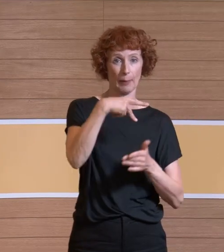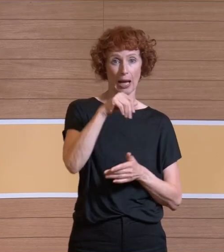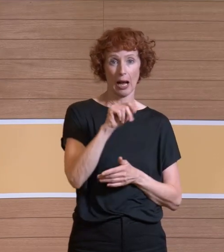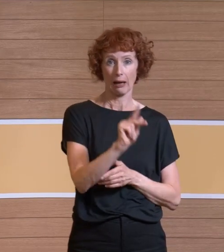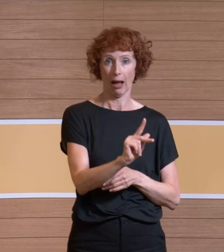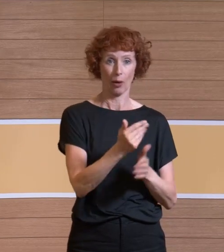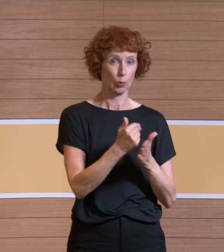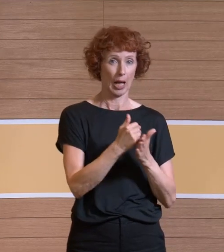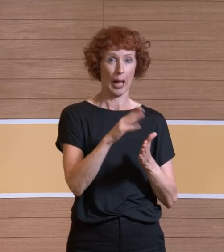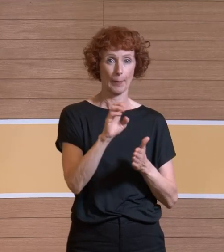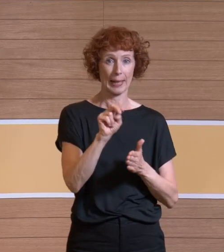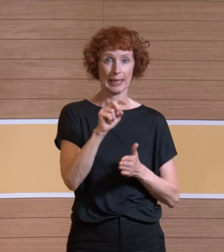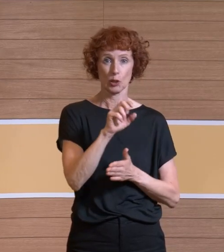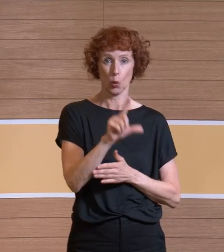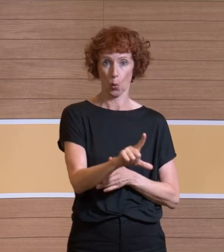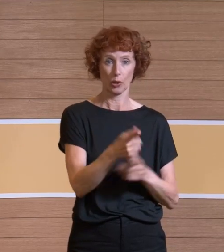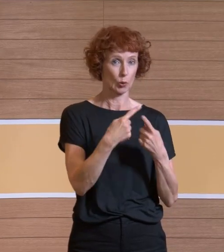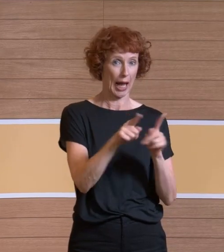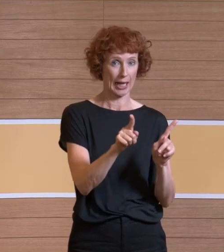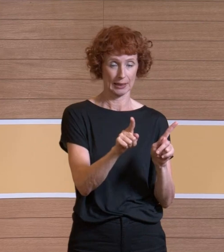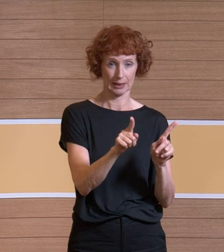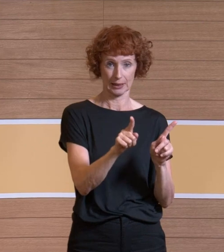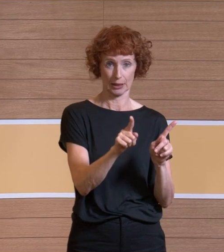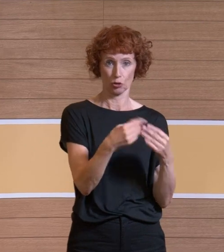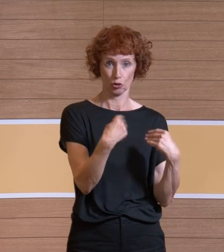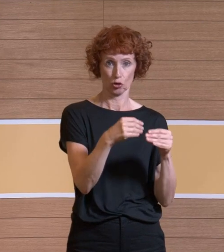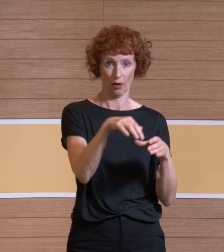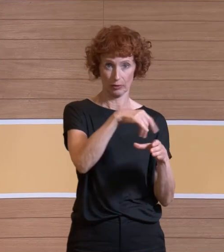Sinne von Benzol und all den anderen krebserzeugenden Stoffen da drin?